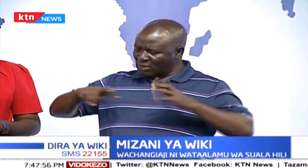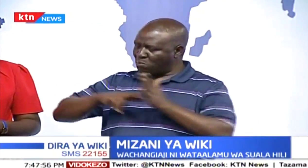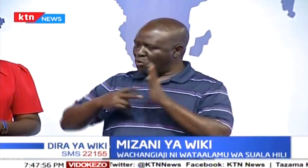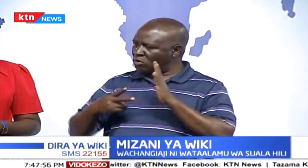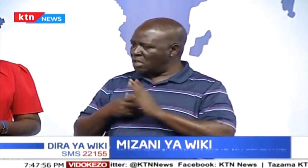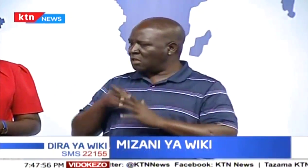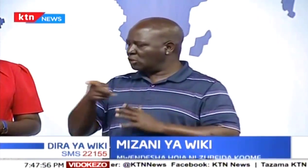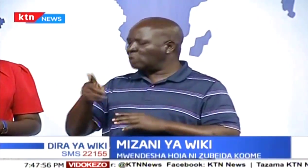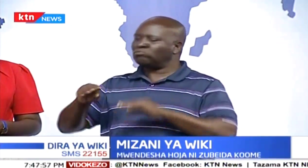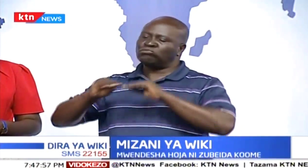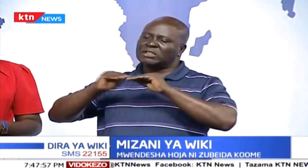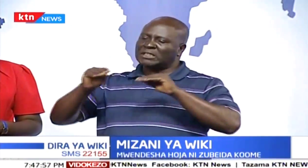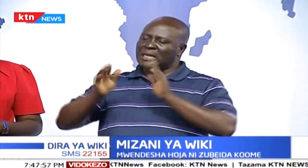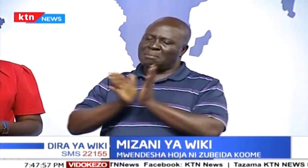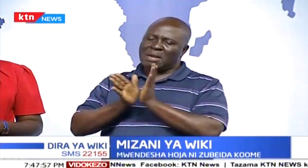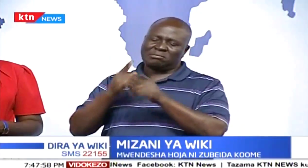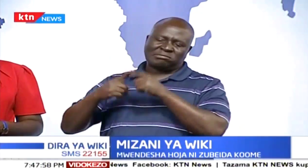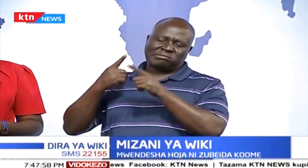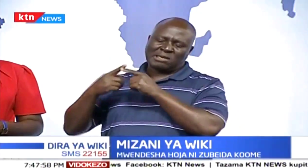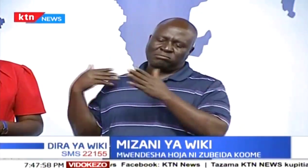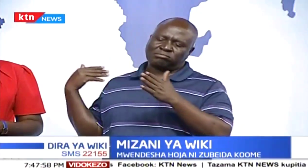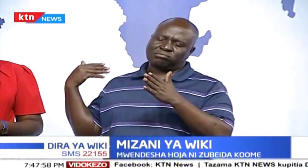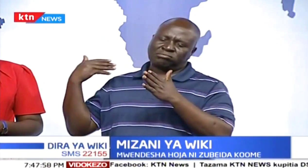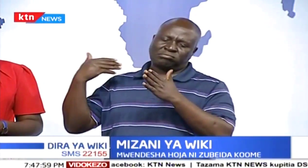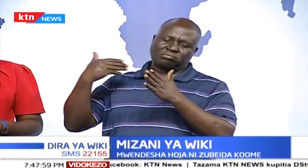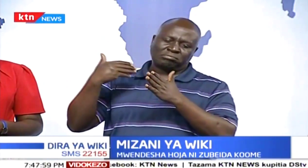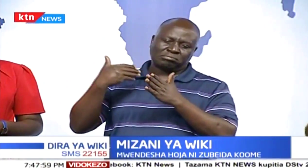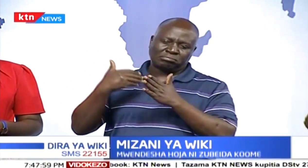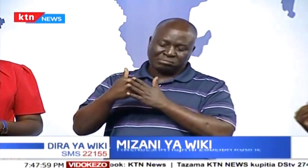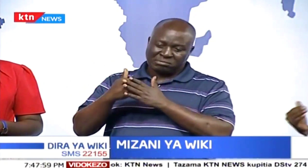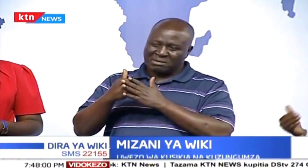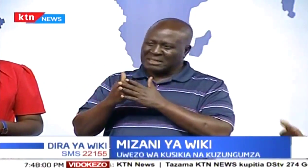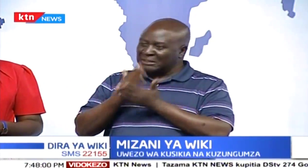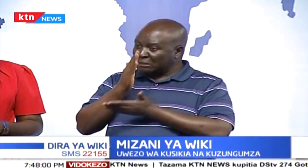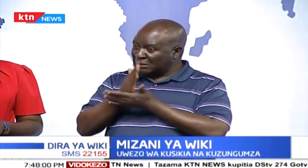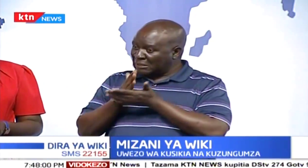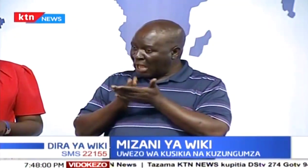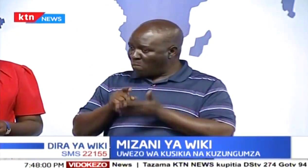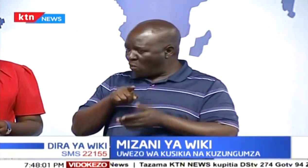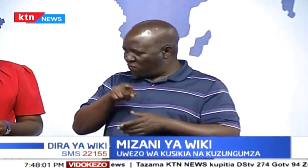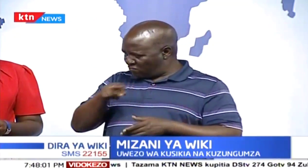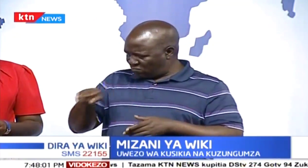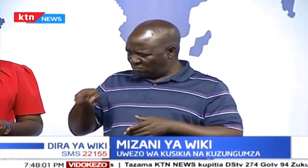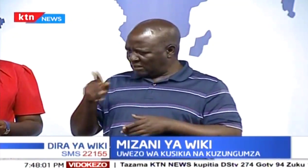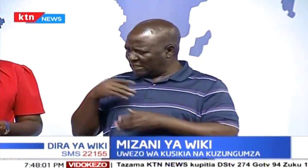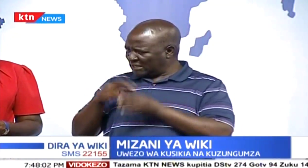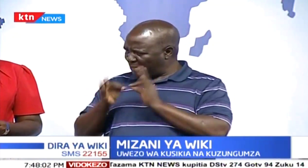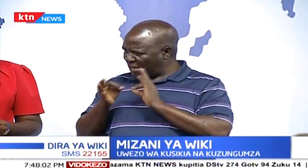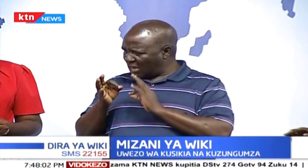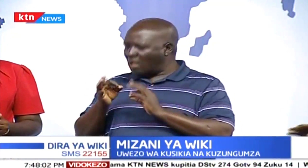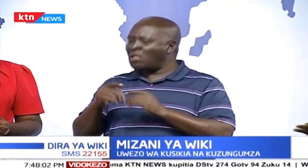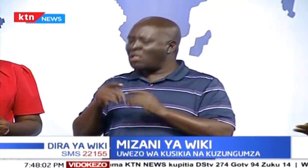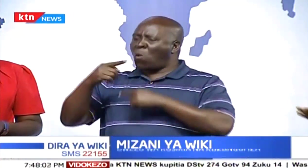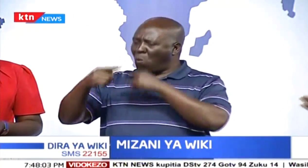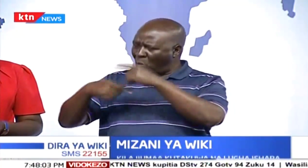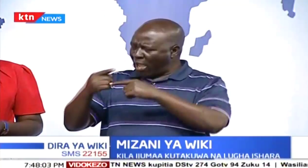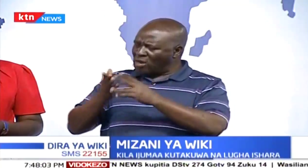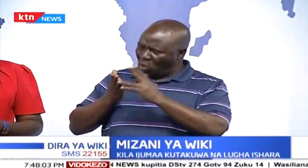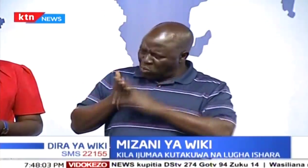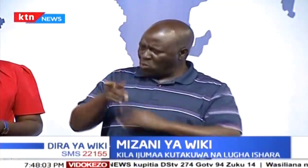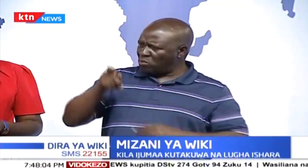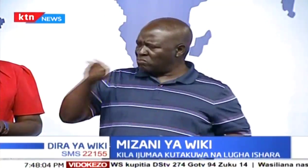kuna nafasi za kufunzwa luga ya ishara. Na. Na kwa miaka mingi, tumekuwa tukifunza. Lakini, kuna wale tu,